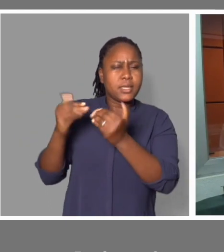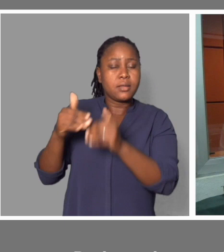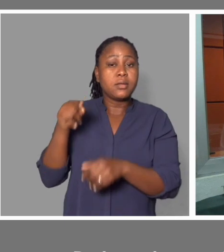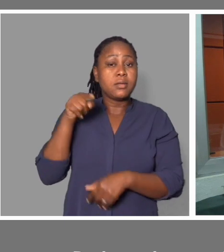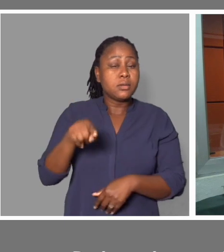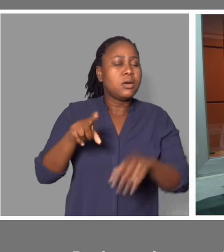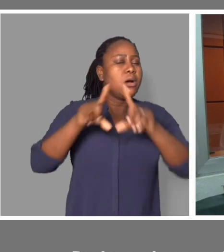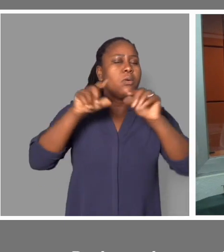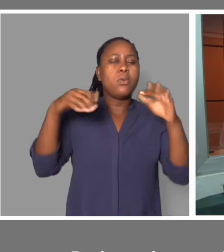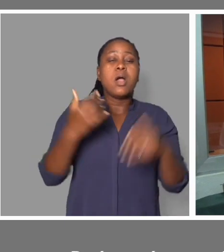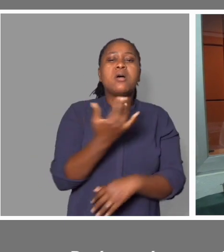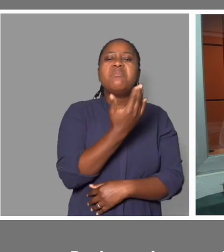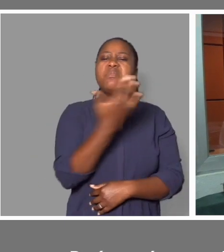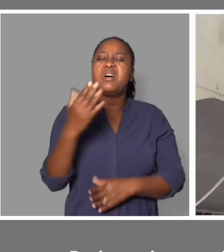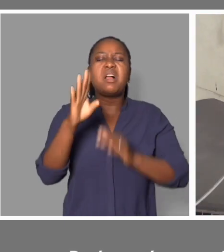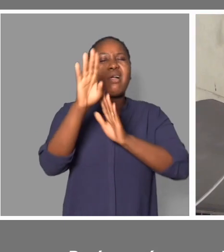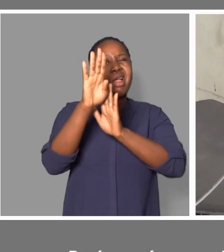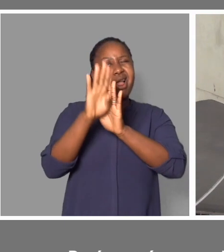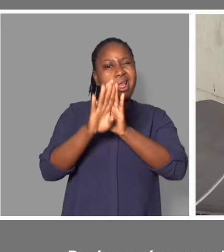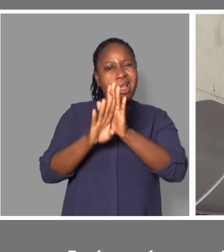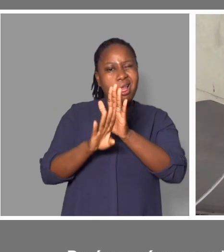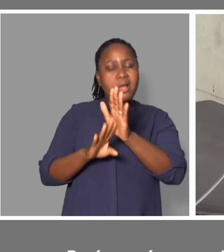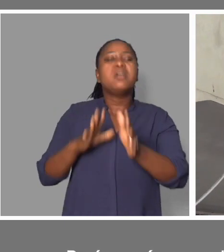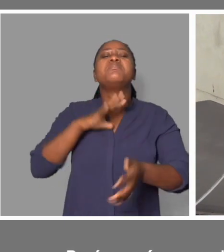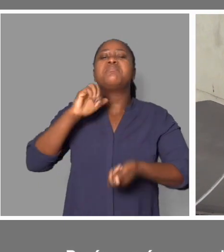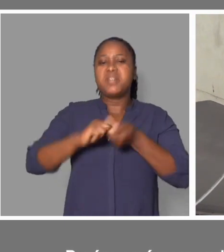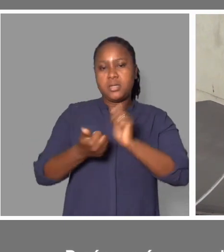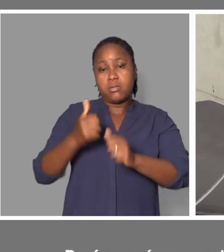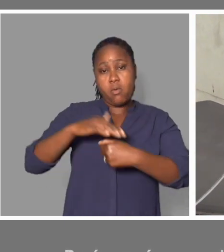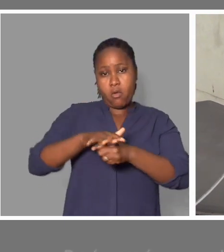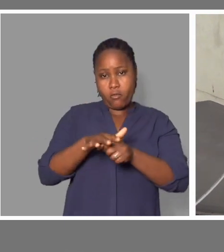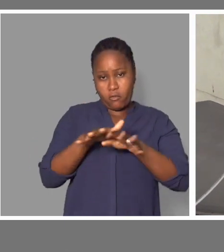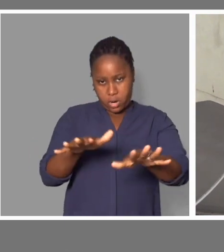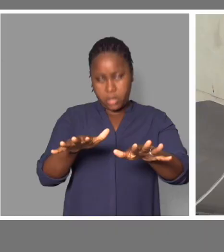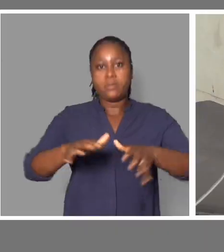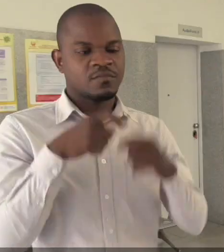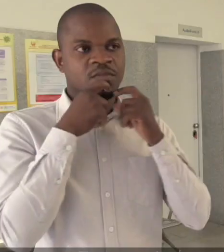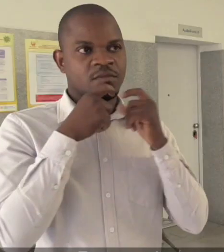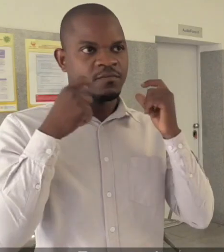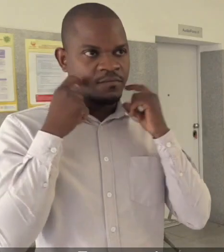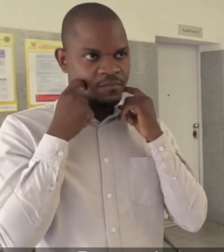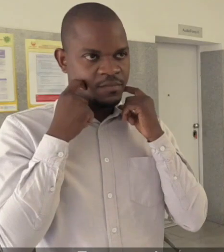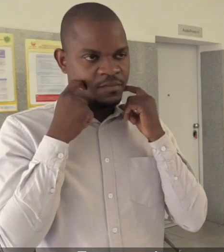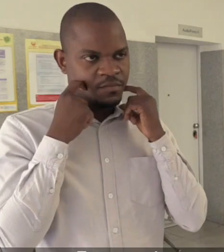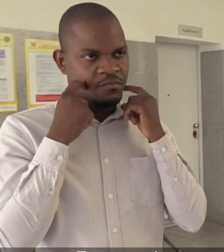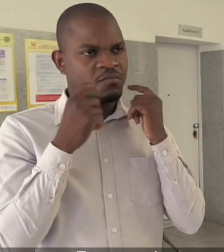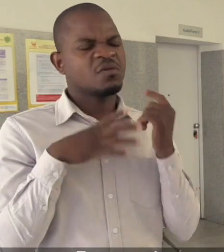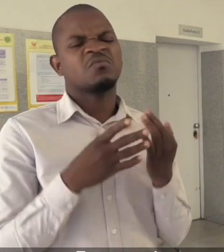Porém, o número reduziu devido à pandemia da Covid-19. Temos muitas pessoas